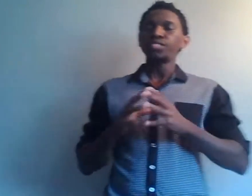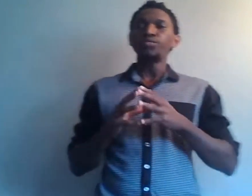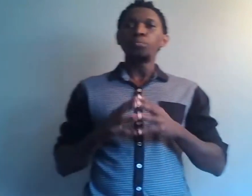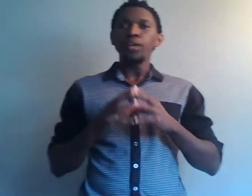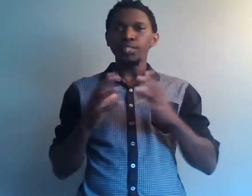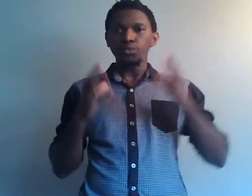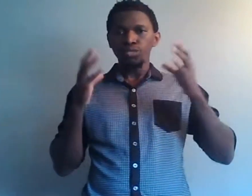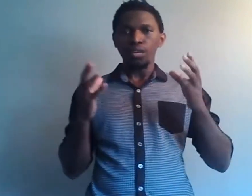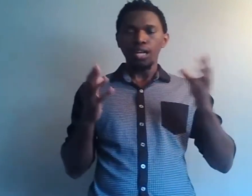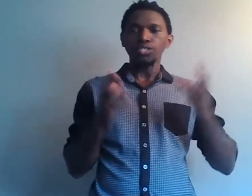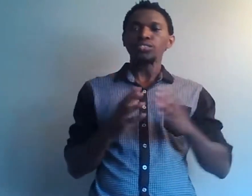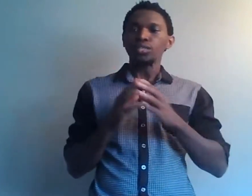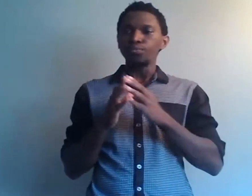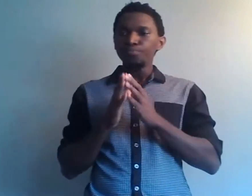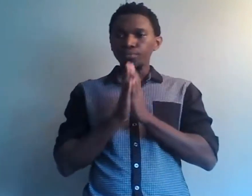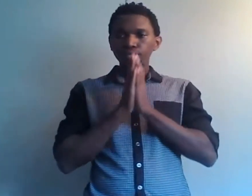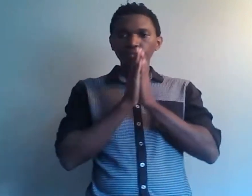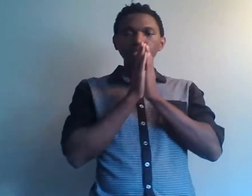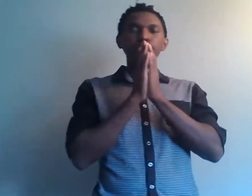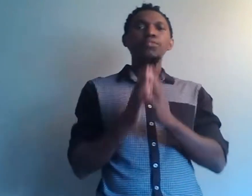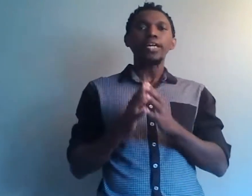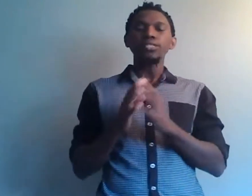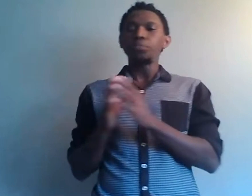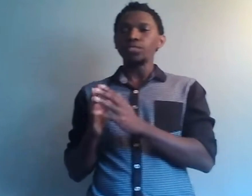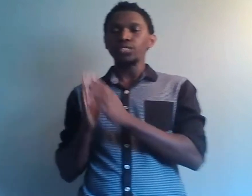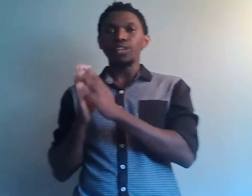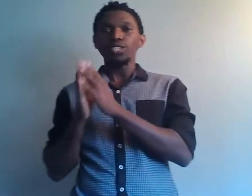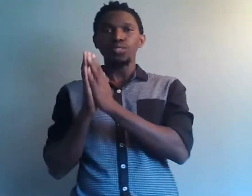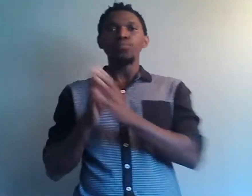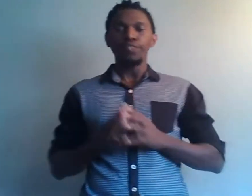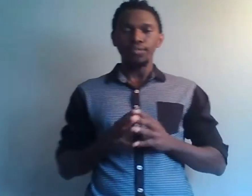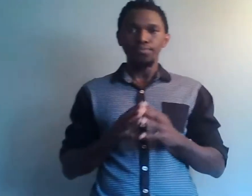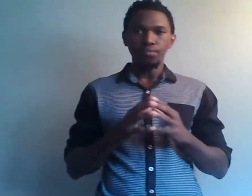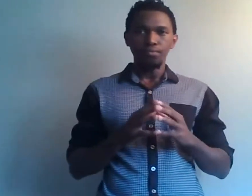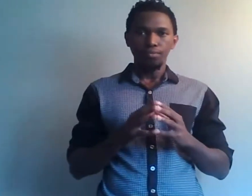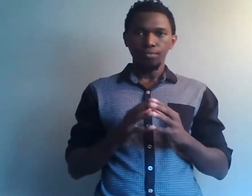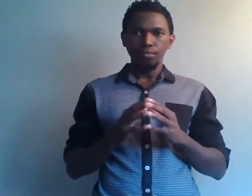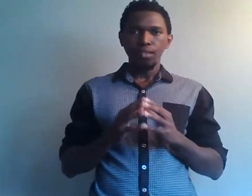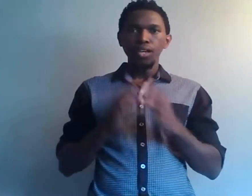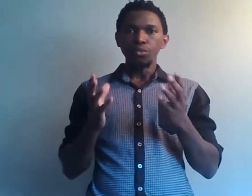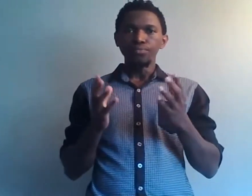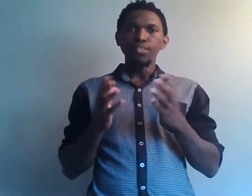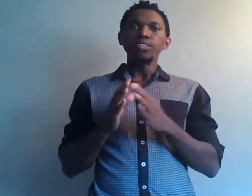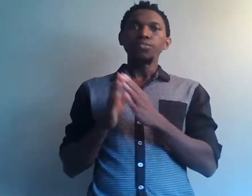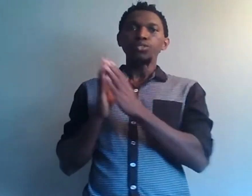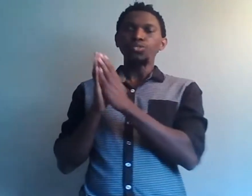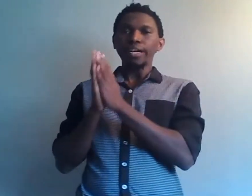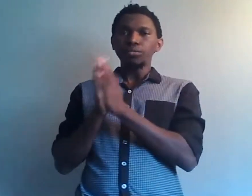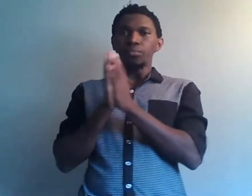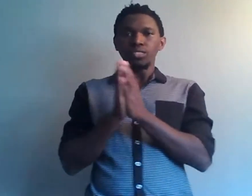développer avec toi sur l'argent, c'est que il faut arrêter de penser que l'argent est mauvais. Oui, il faut que tu arrêtes de penser